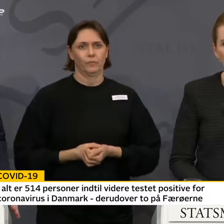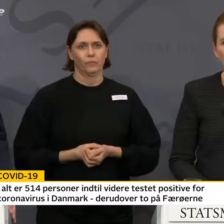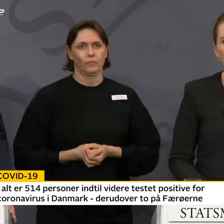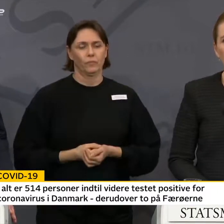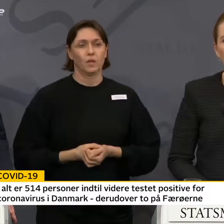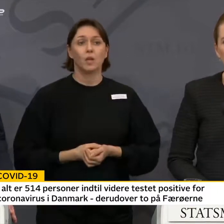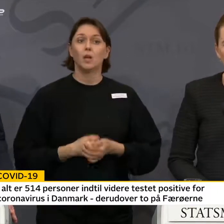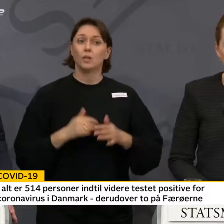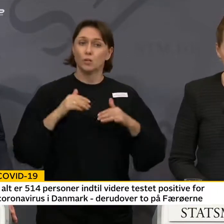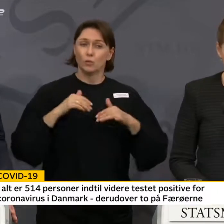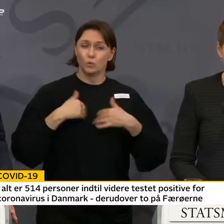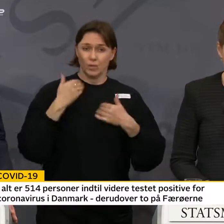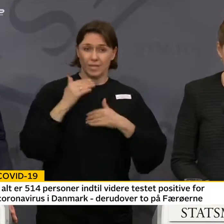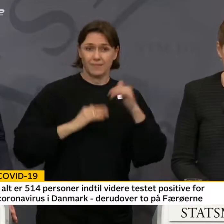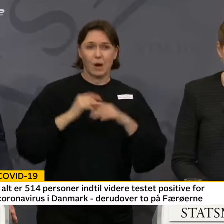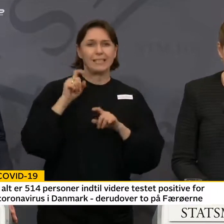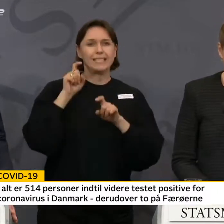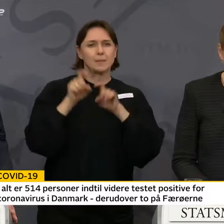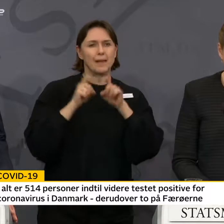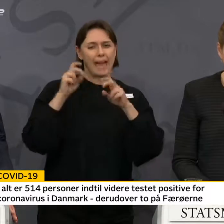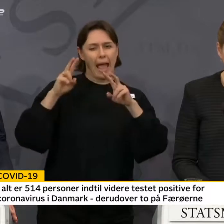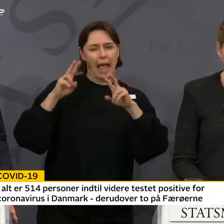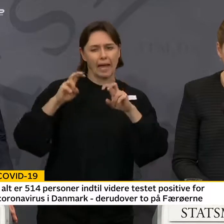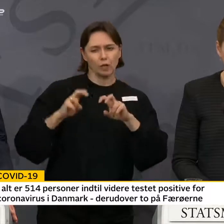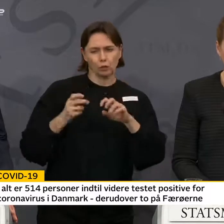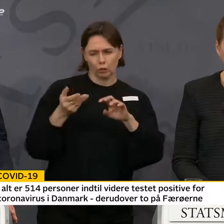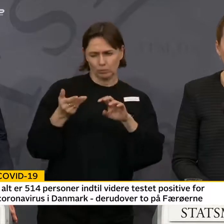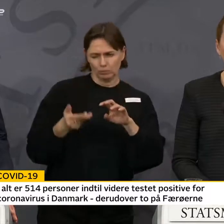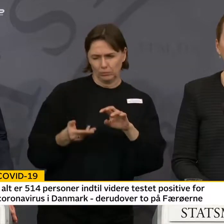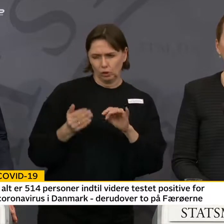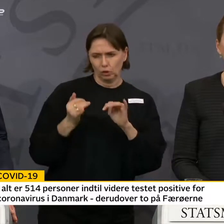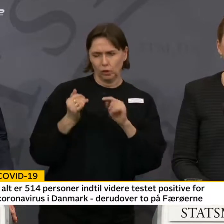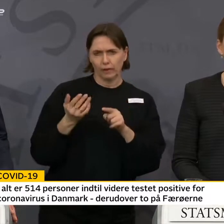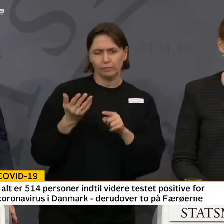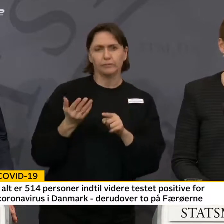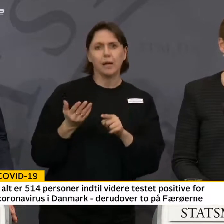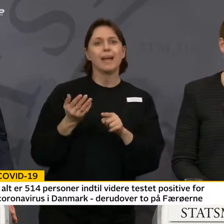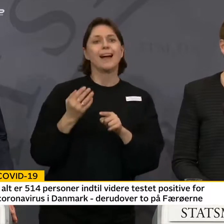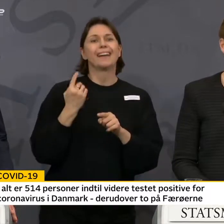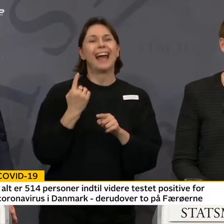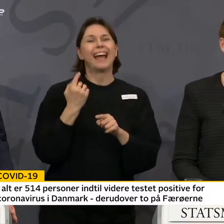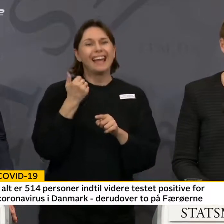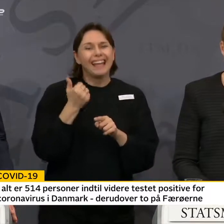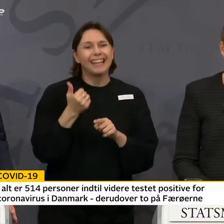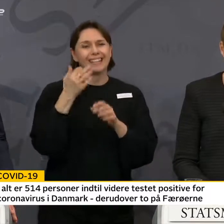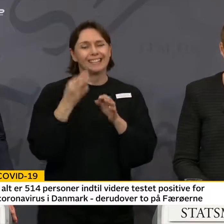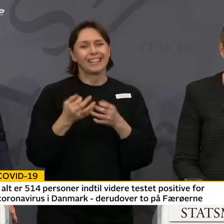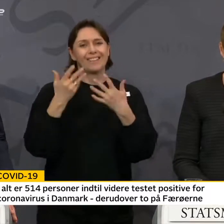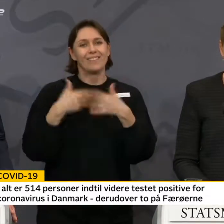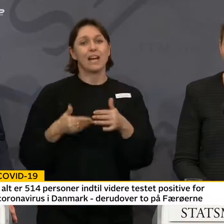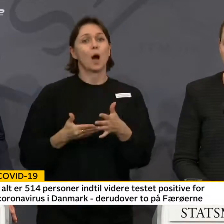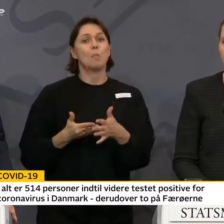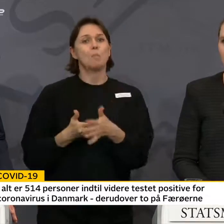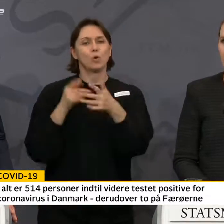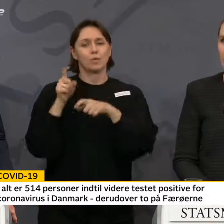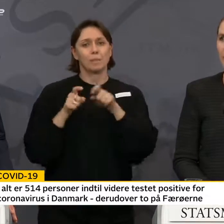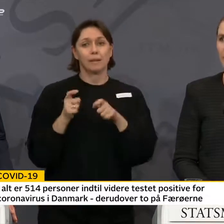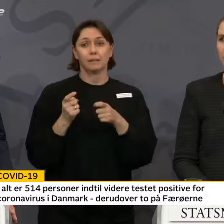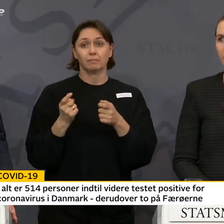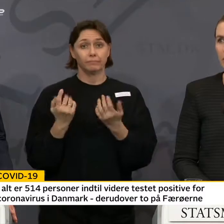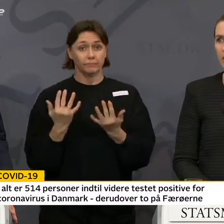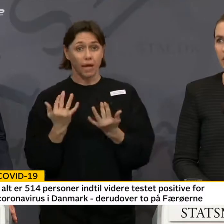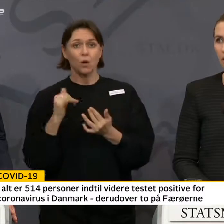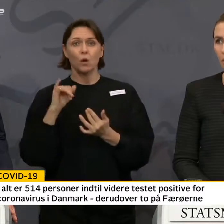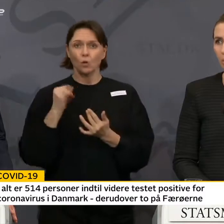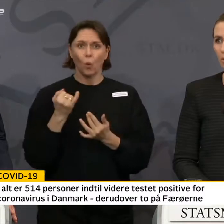Den sundhedsfaglige smitteanalyse er, at der er en ting, der virker imod smitten. Og det er,